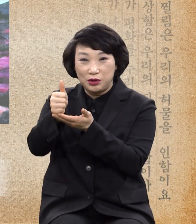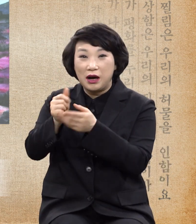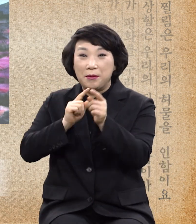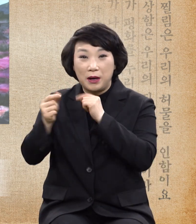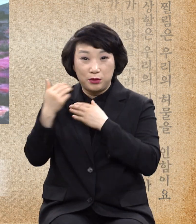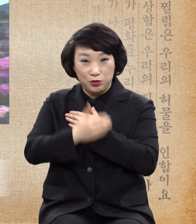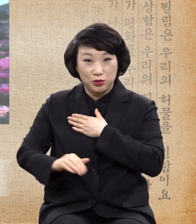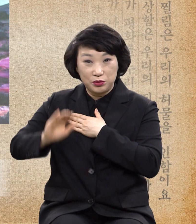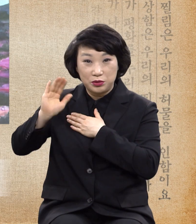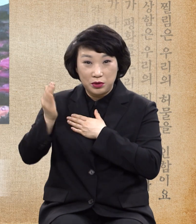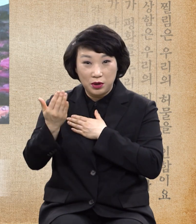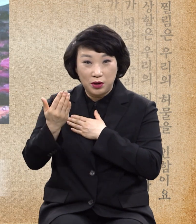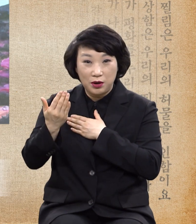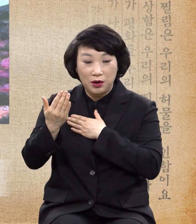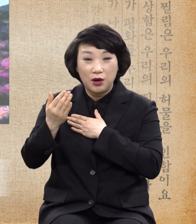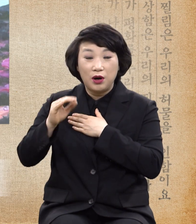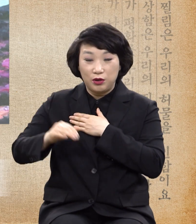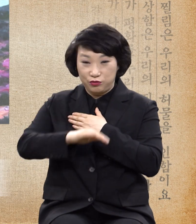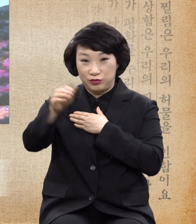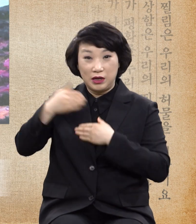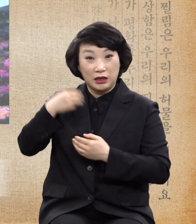육신이 되어 우리에게 오셔서